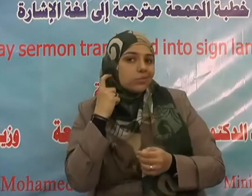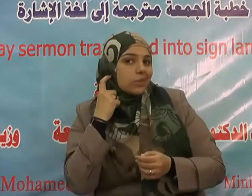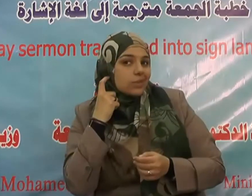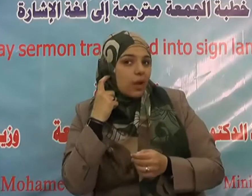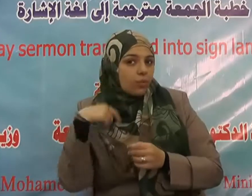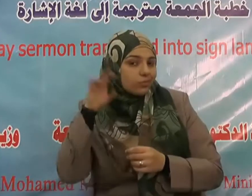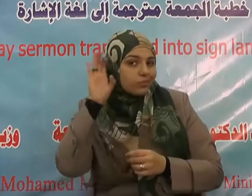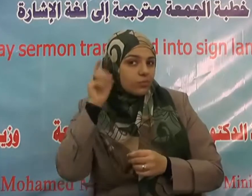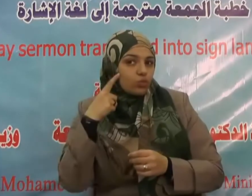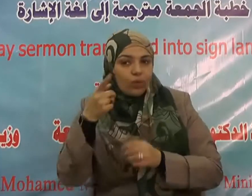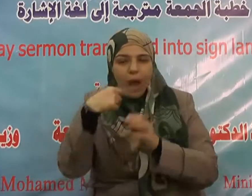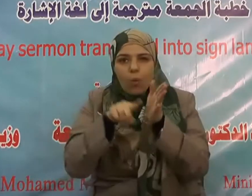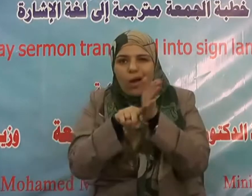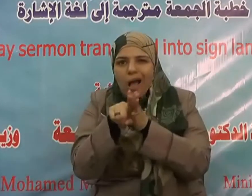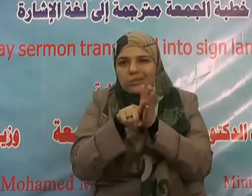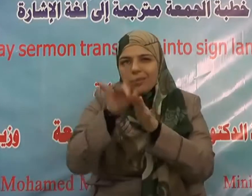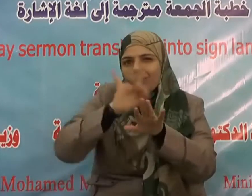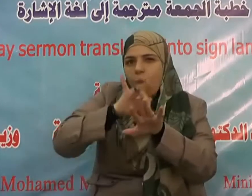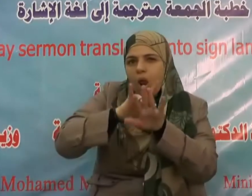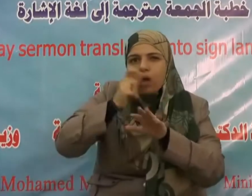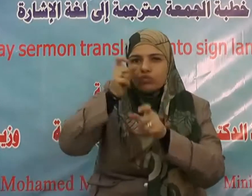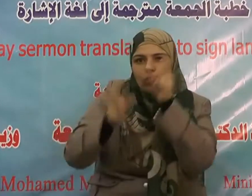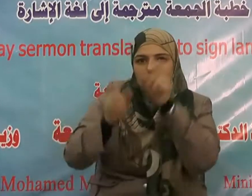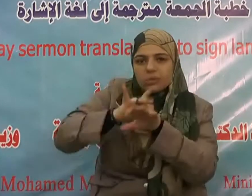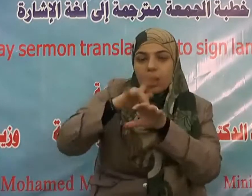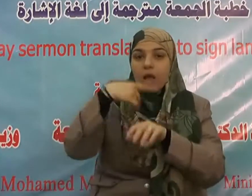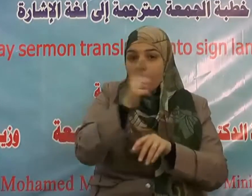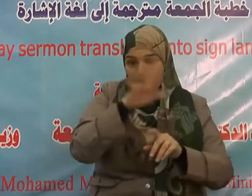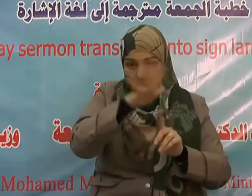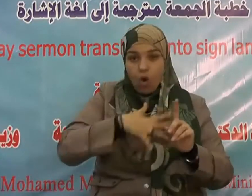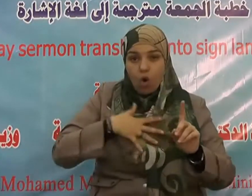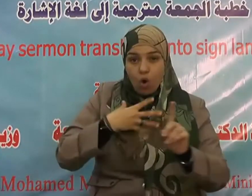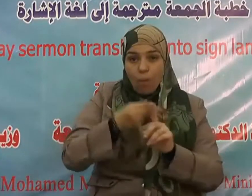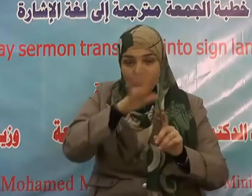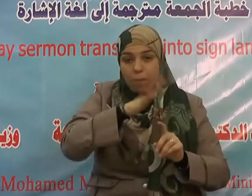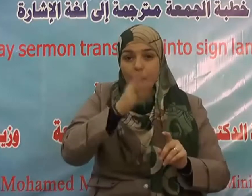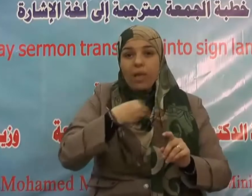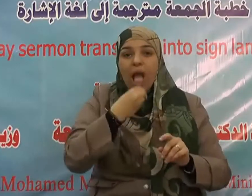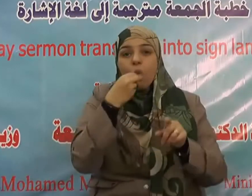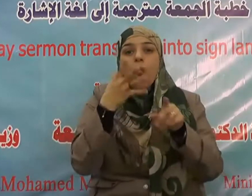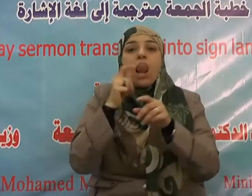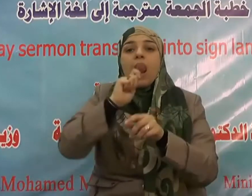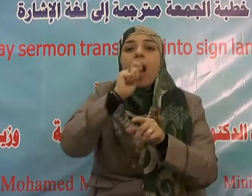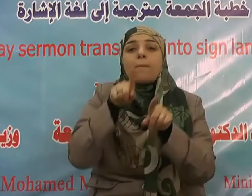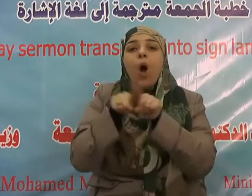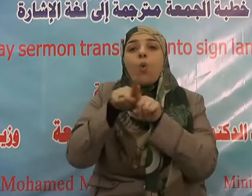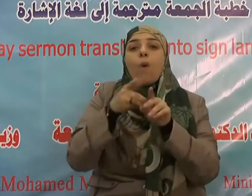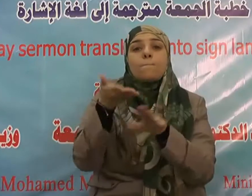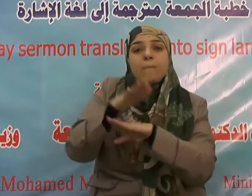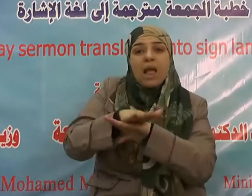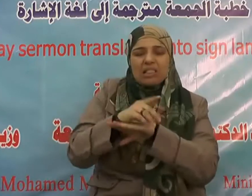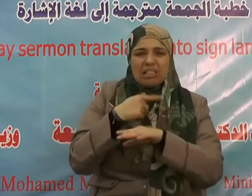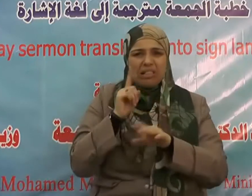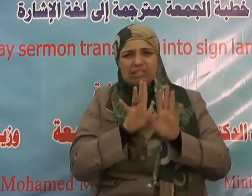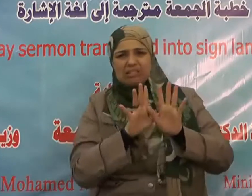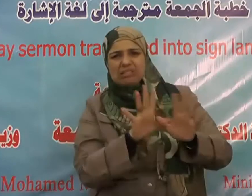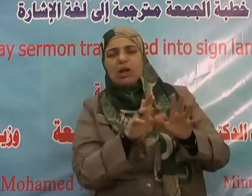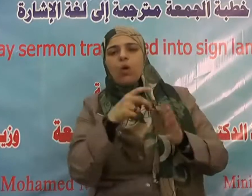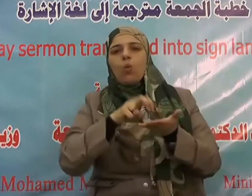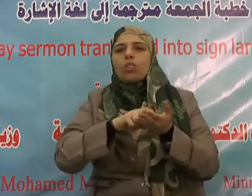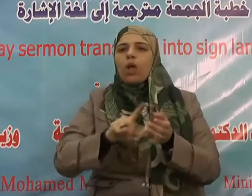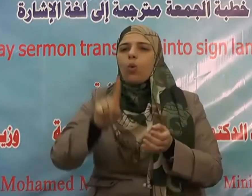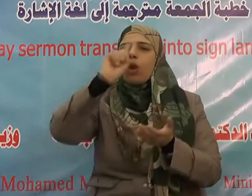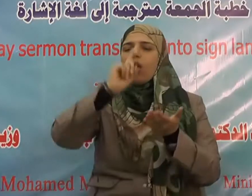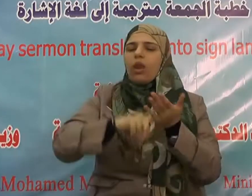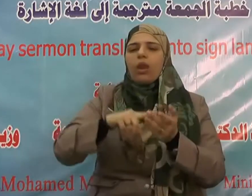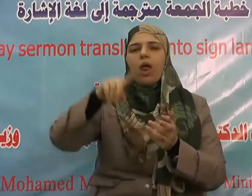فقيل له أيكون المؤمن بخيل فقال نعم فقيل له